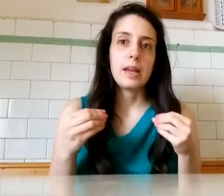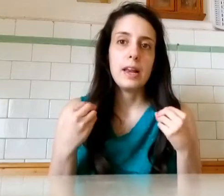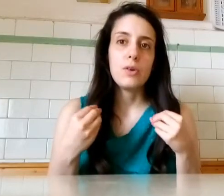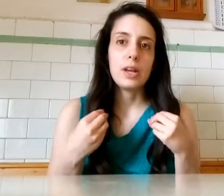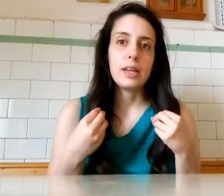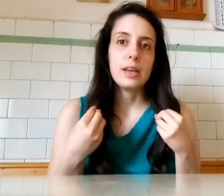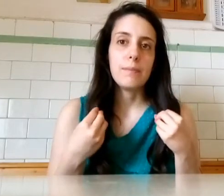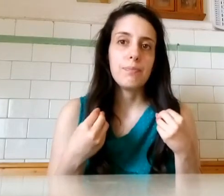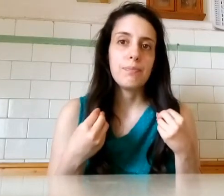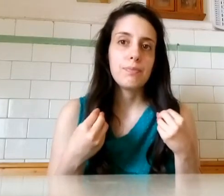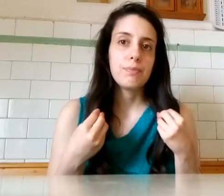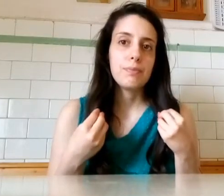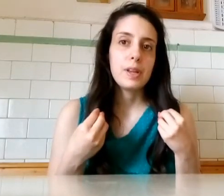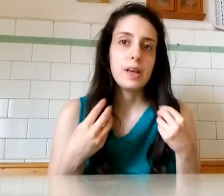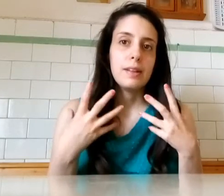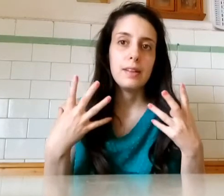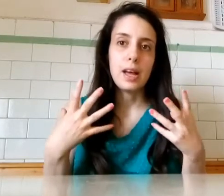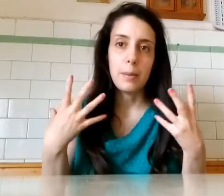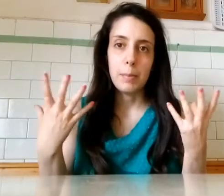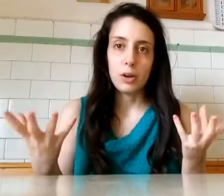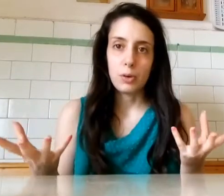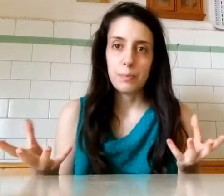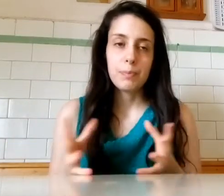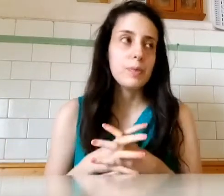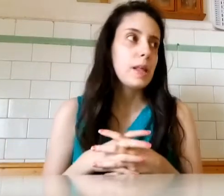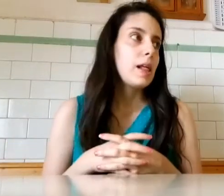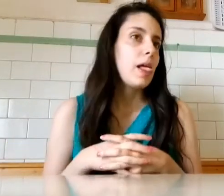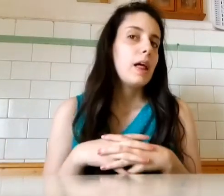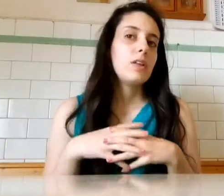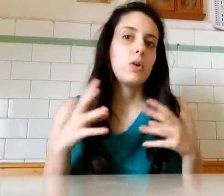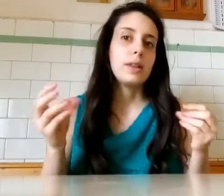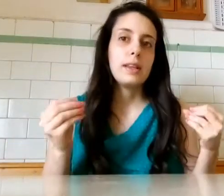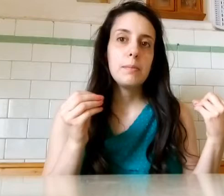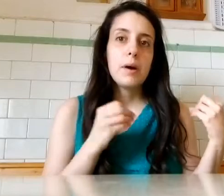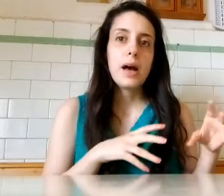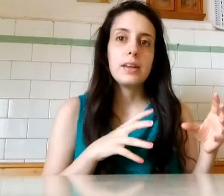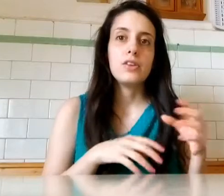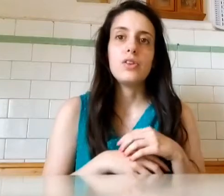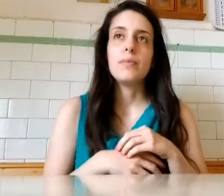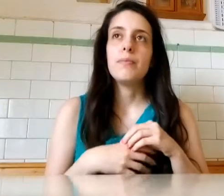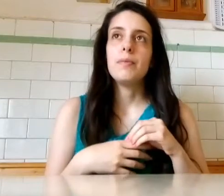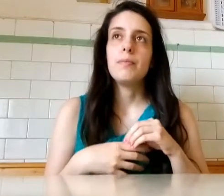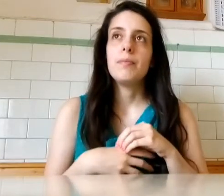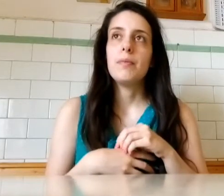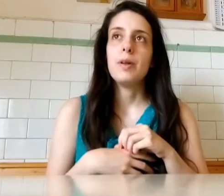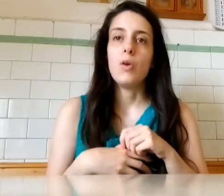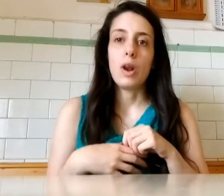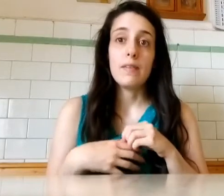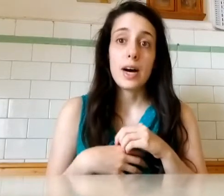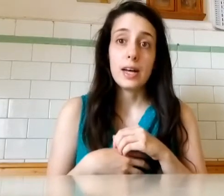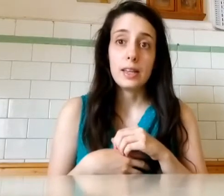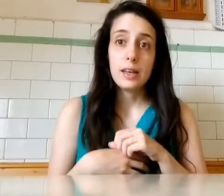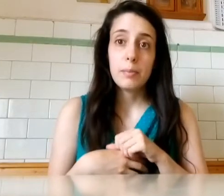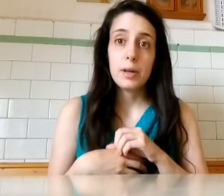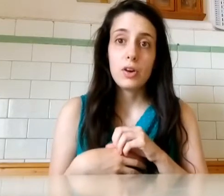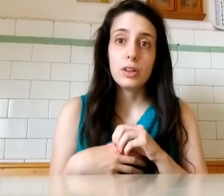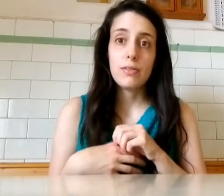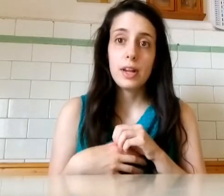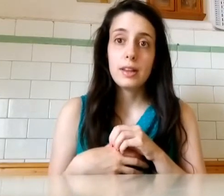che le orecchie si tappano Sono andate in bagno, le ho lavate Però, a differenza